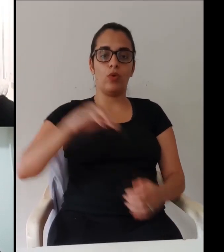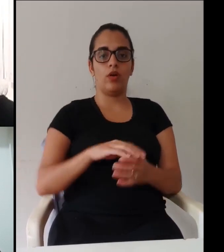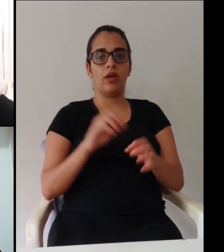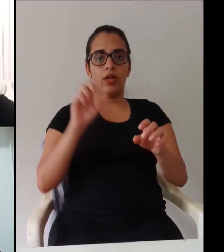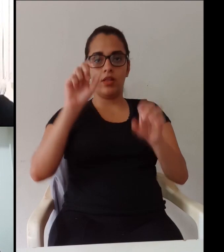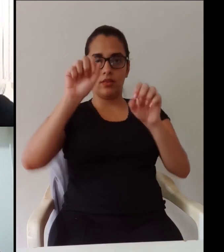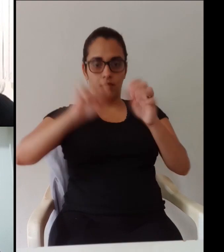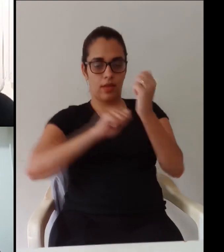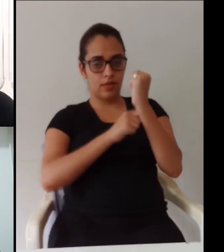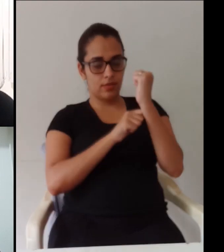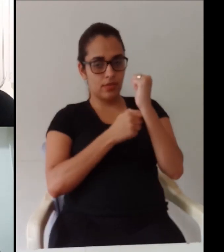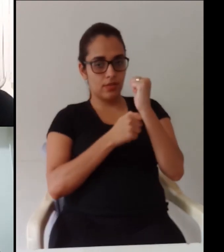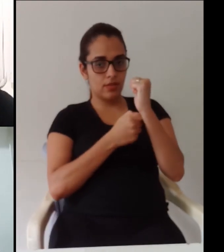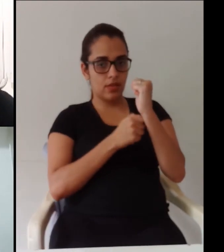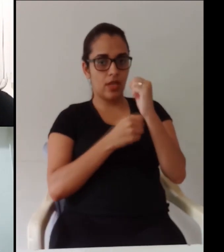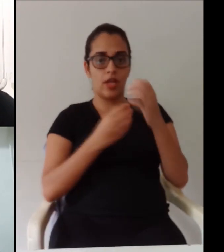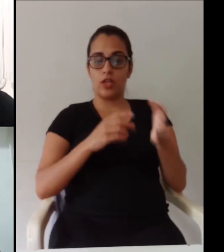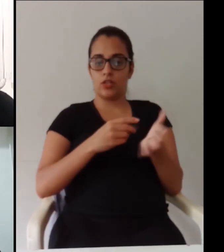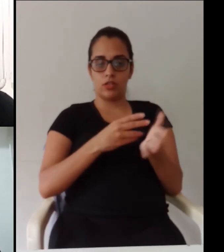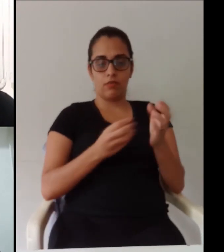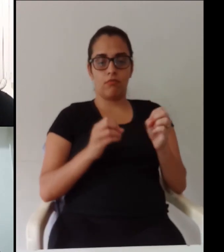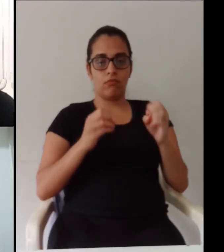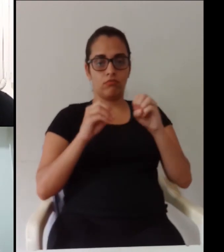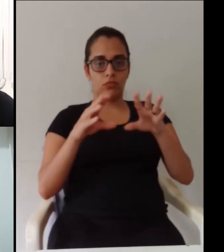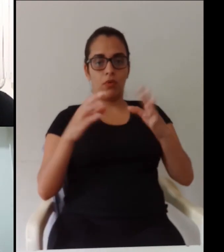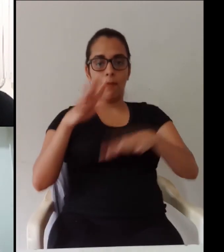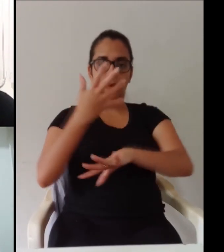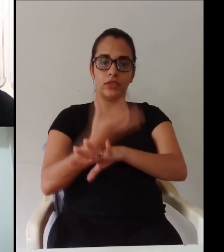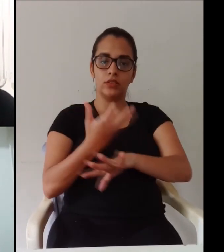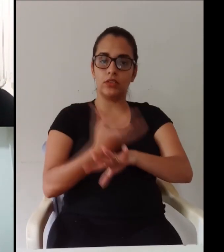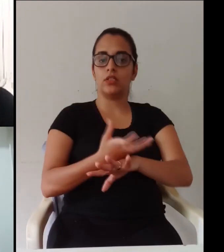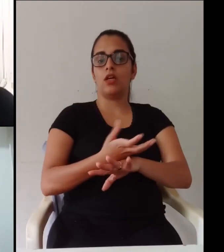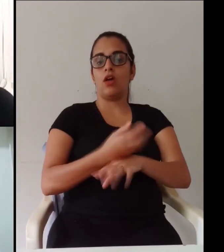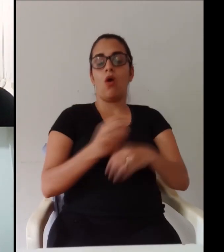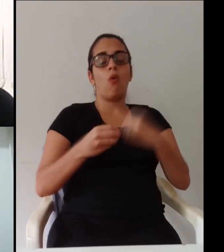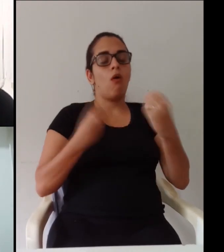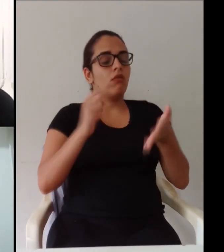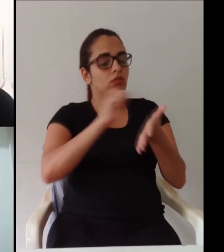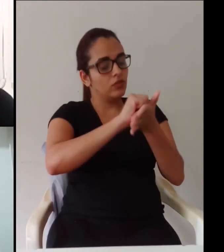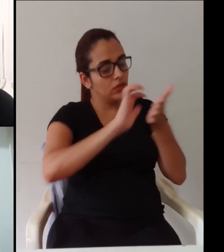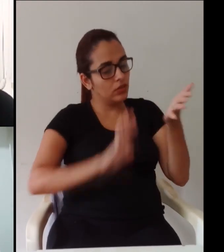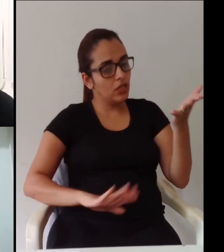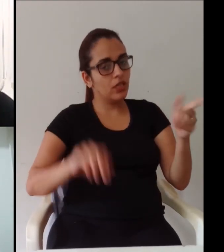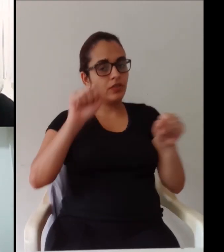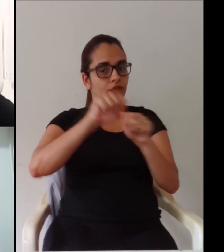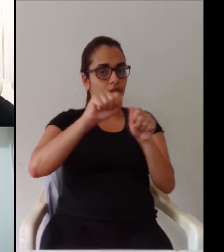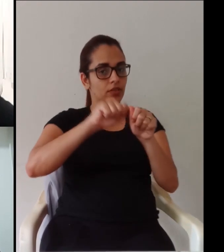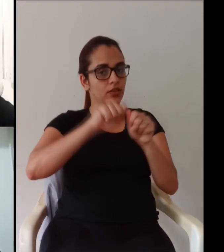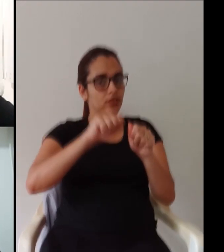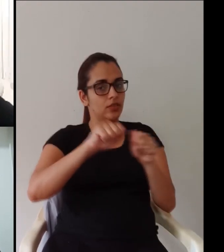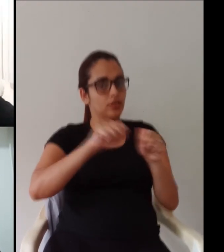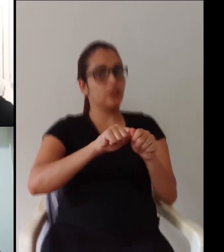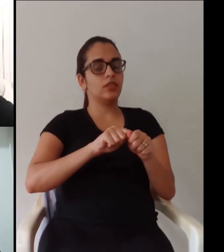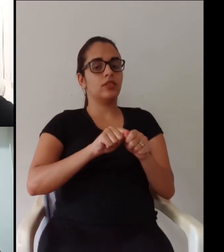e como ele faz isso é lá pelo Moodle ele vai ter o número de matrícula senha dele e é lá que a gente começa a colocar as